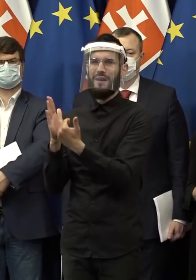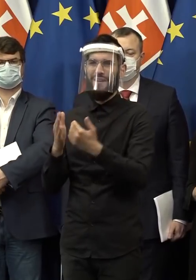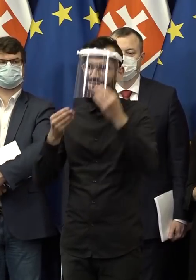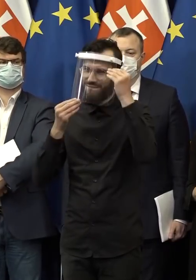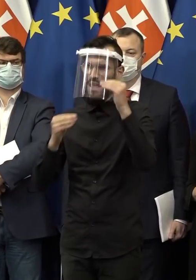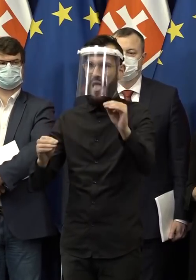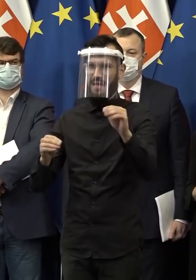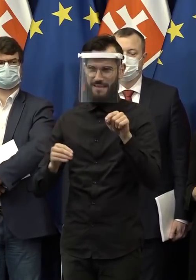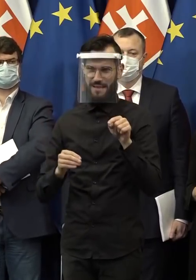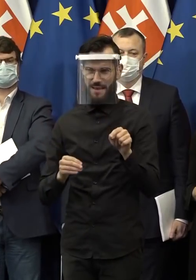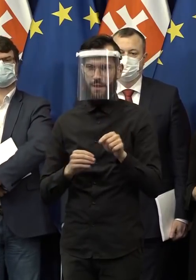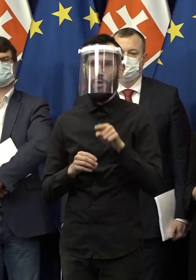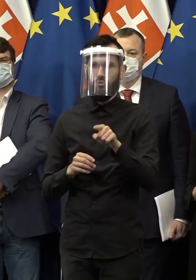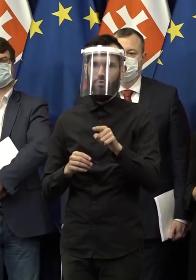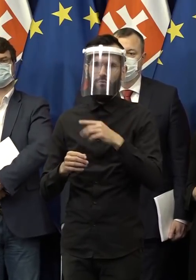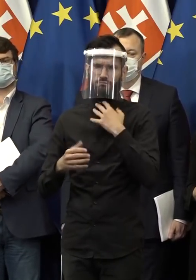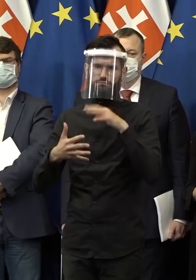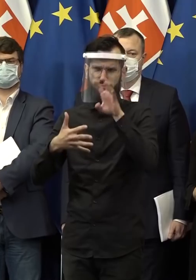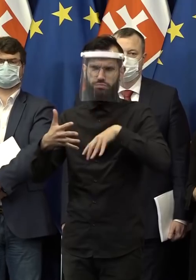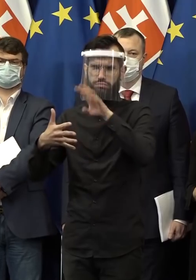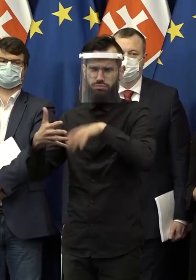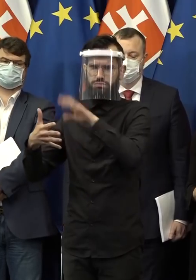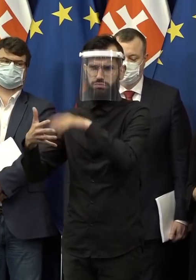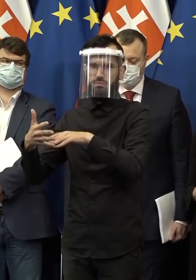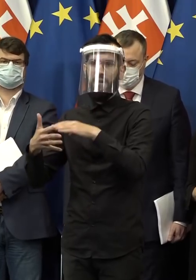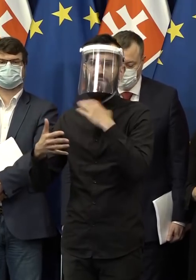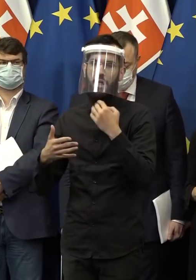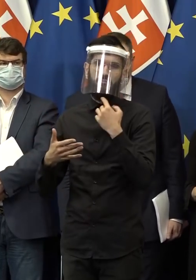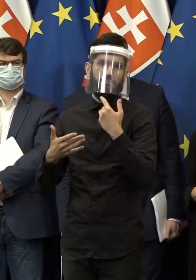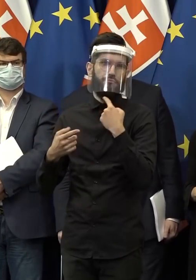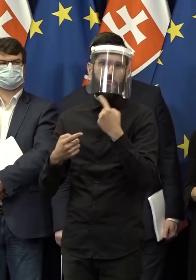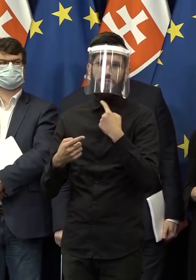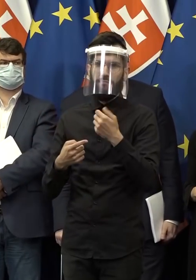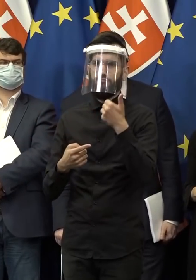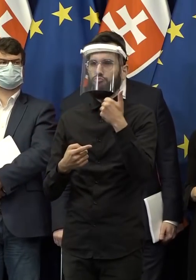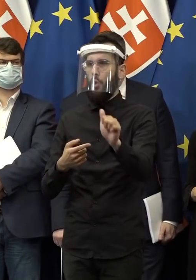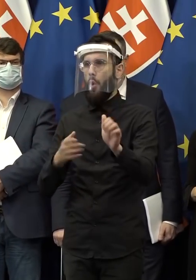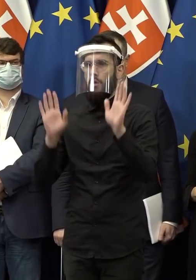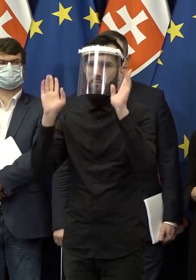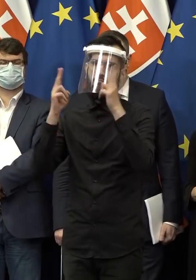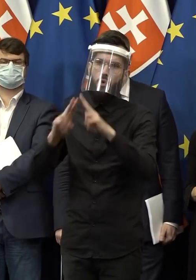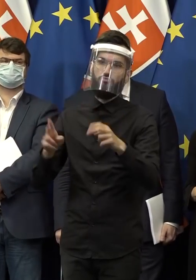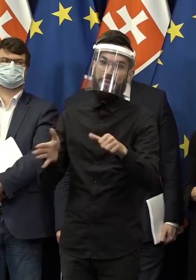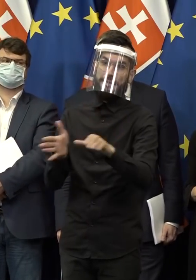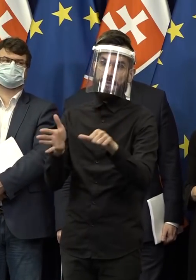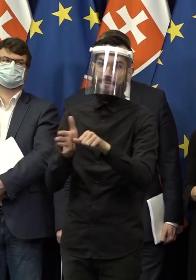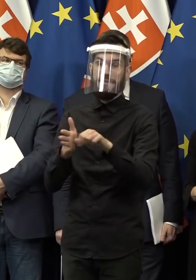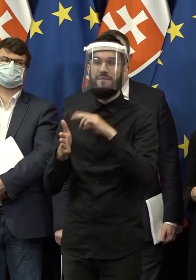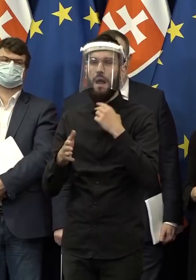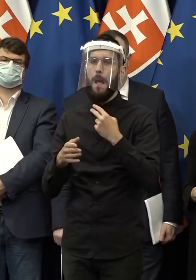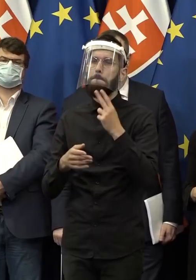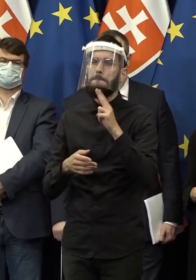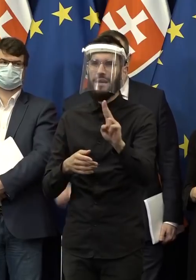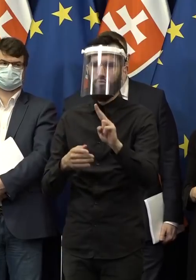ako som povedal, je veľmi obšírne. Sú tam doslova stovky, keď spočítate možno až tisícky, konkrétnych